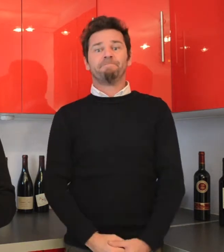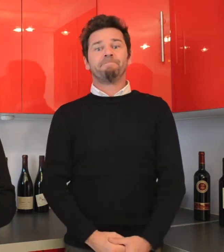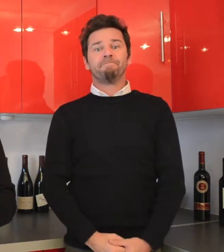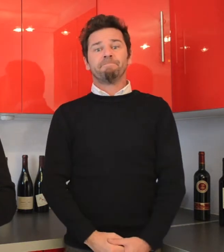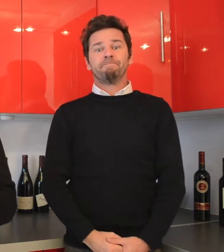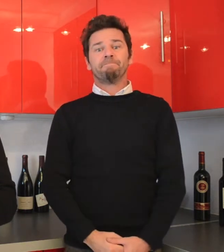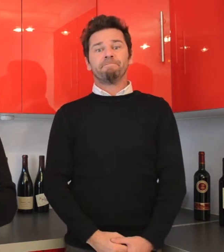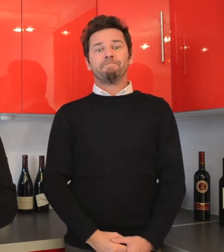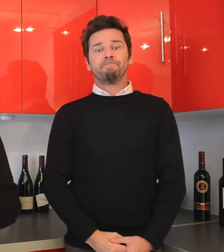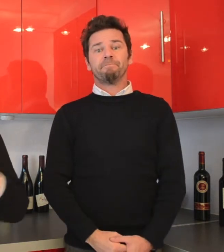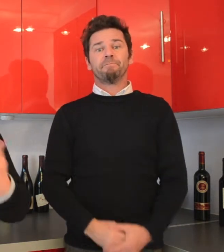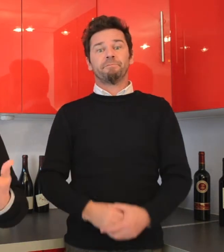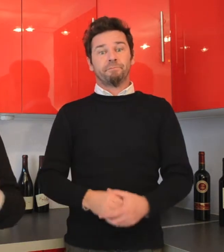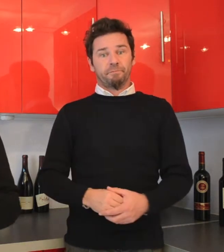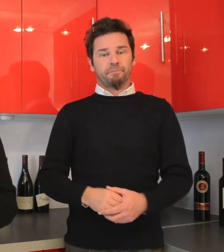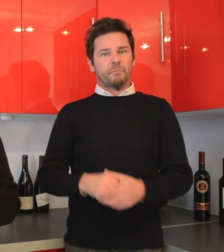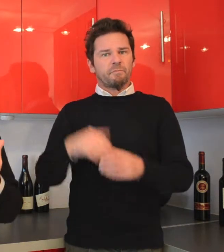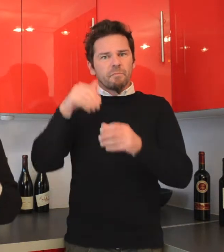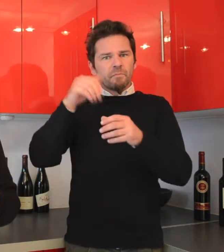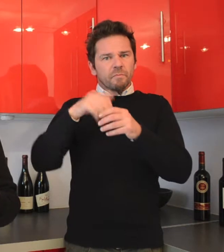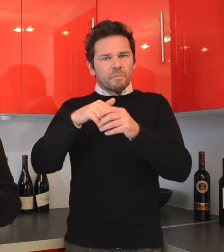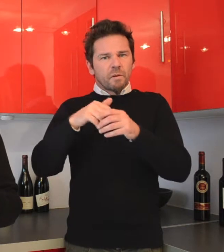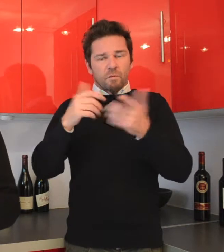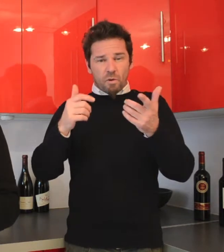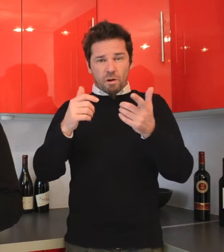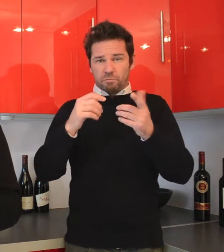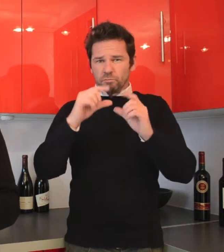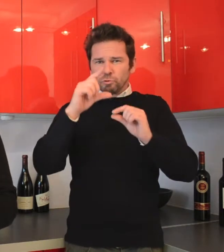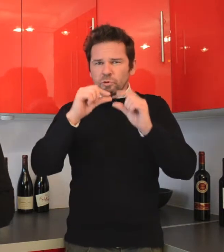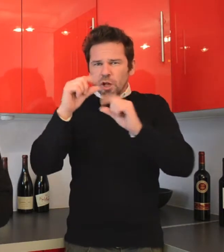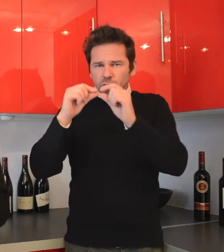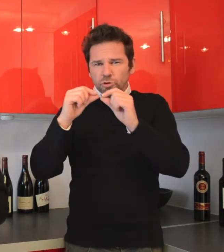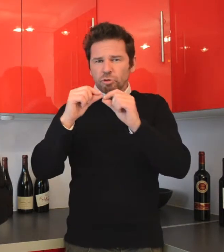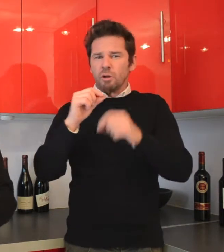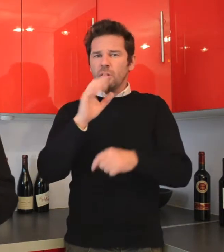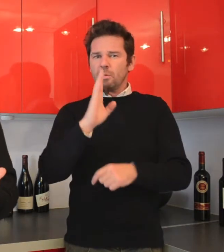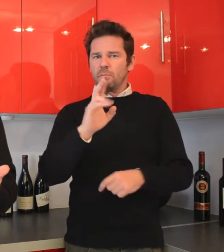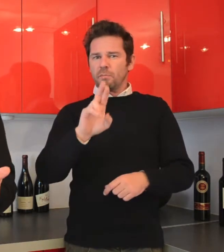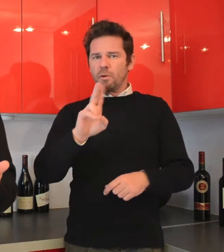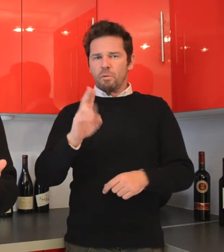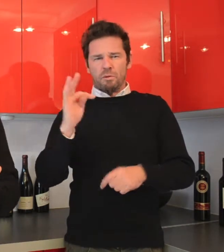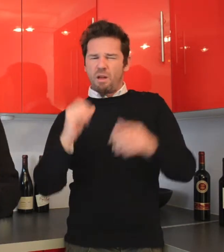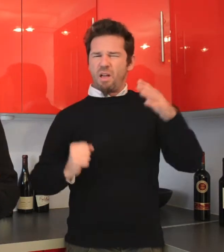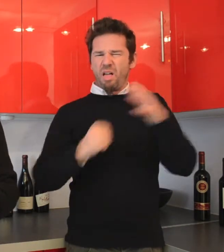C'est un dosage extra brut. Donc ça veut dire qu'il ne contient que très peu de sucre.